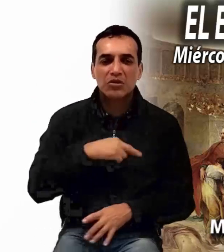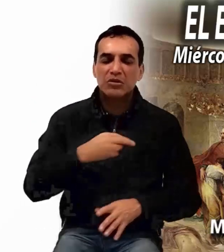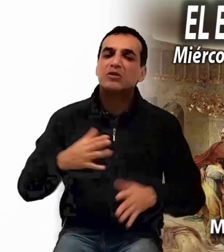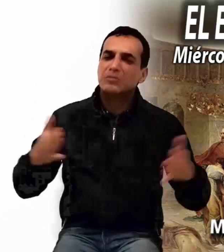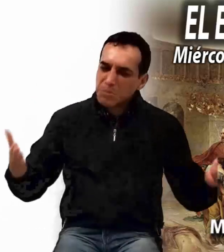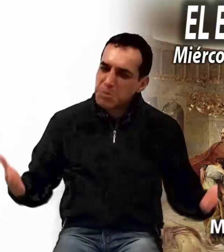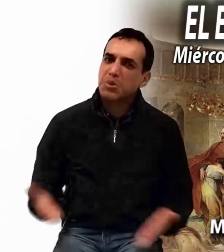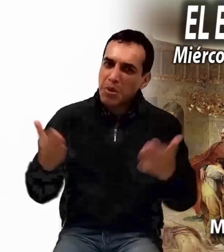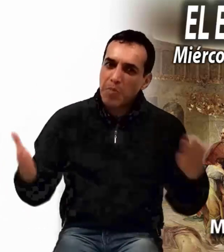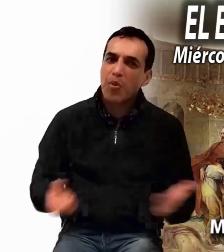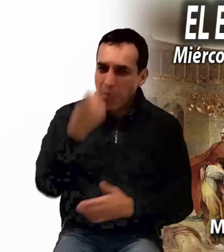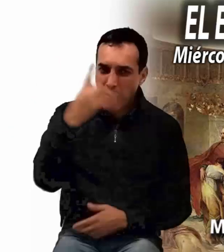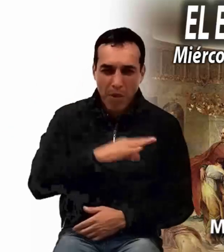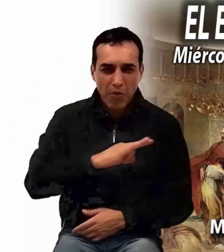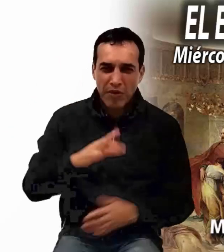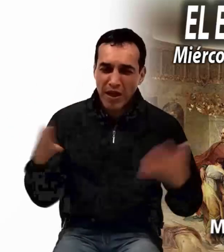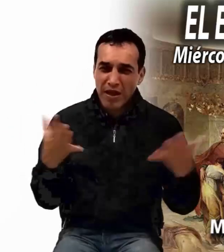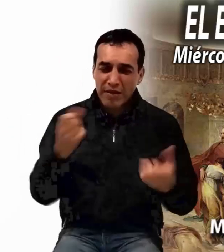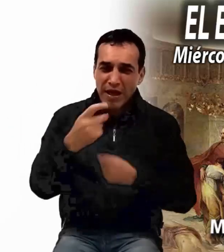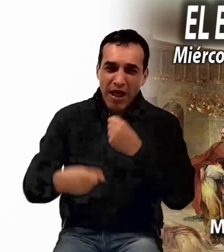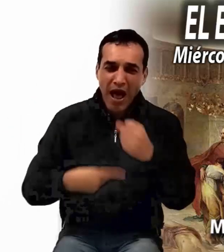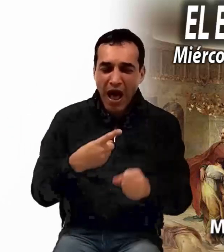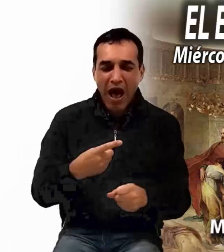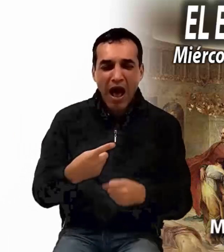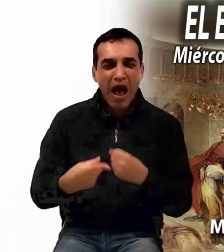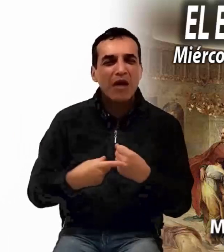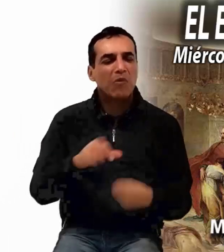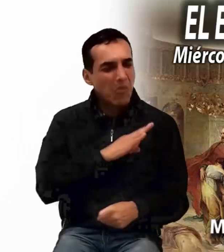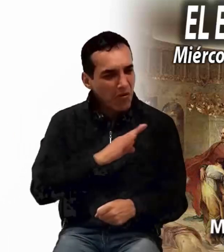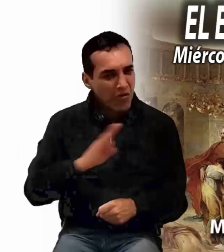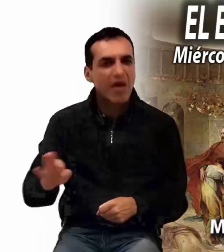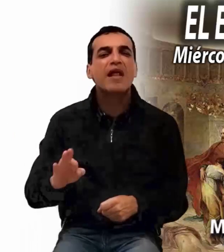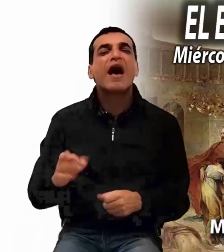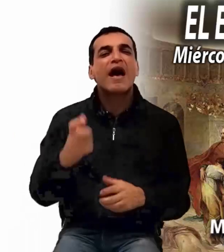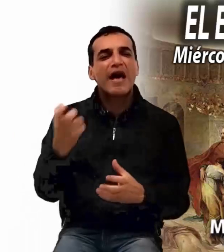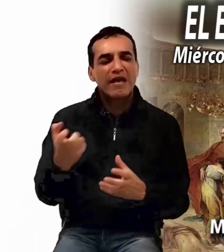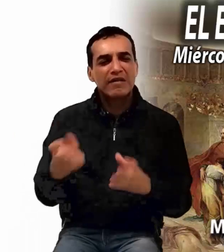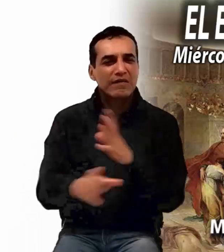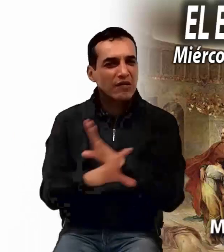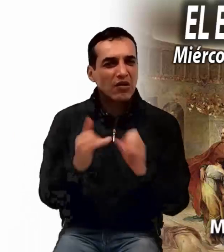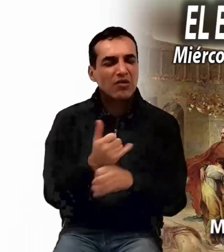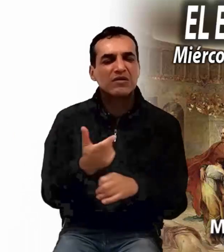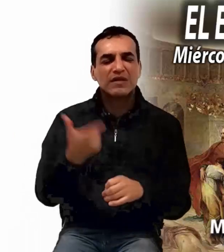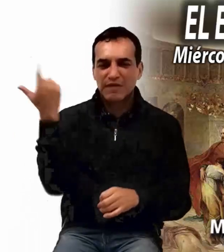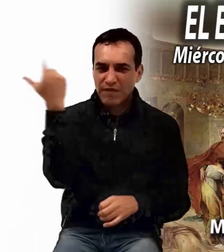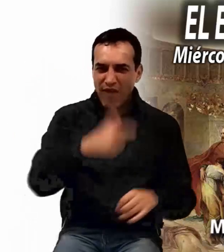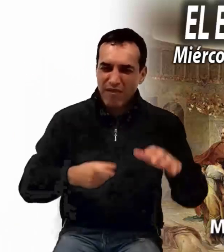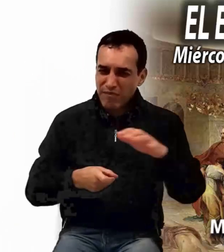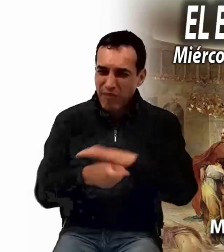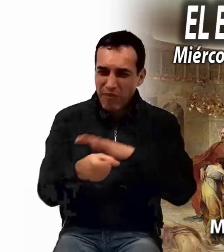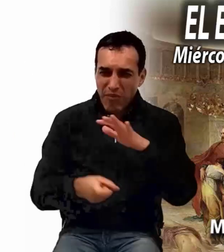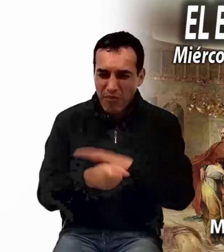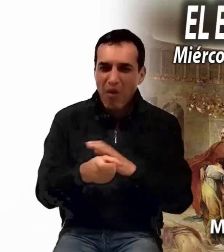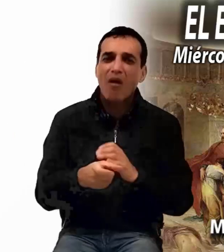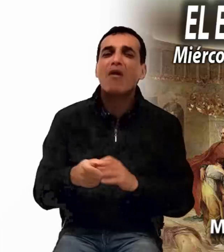a buscar medidas que detengan esta ola de corrupción. Es cierto que nos